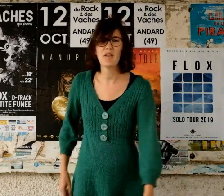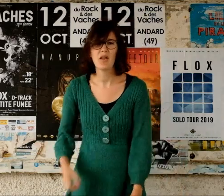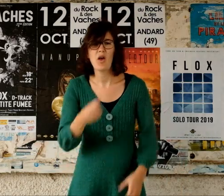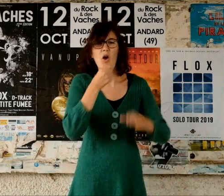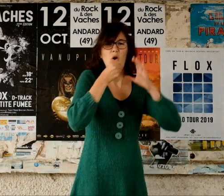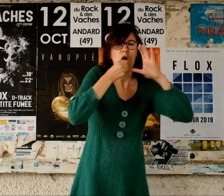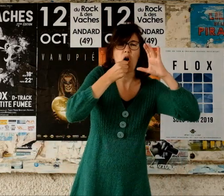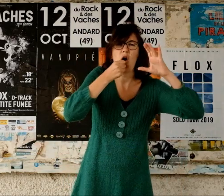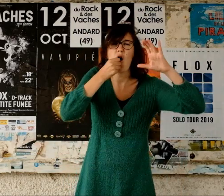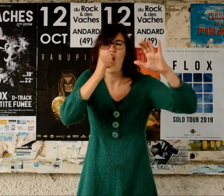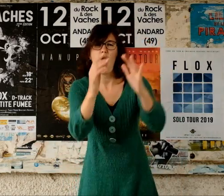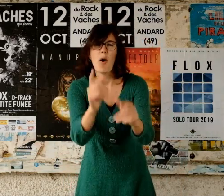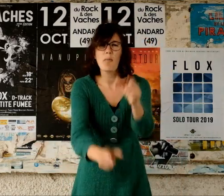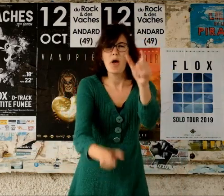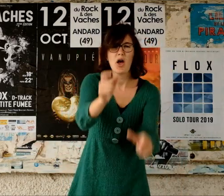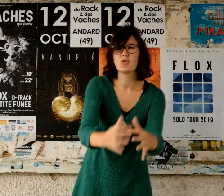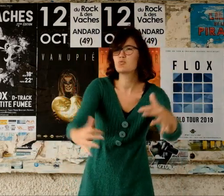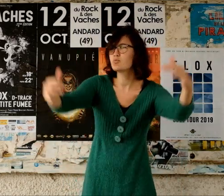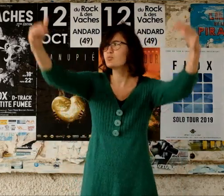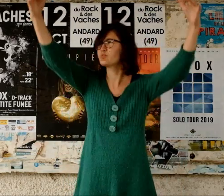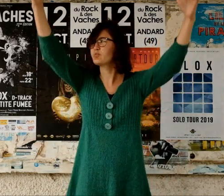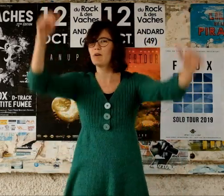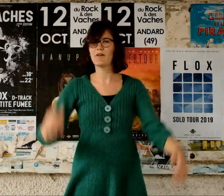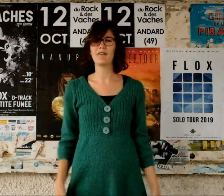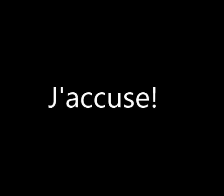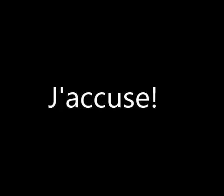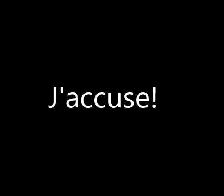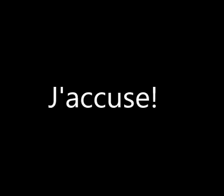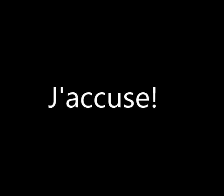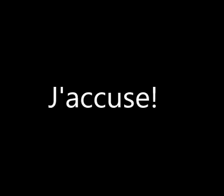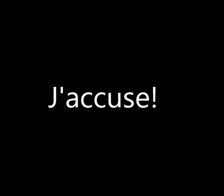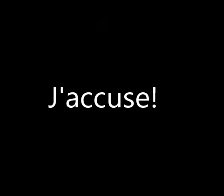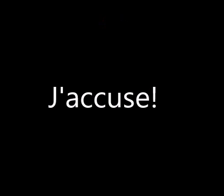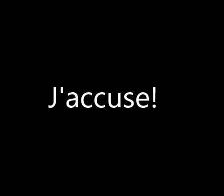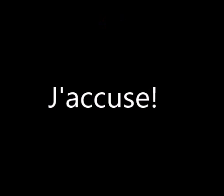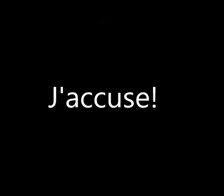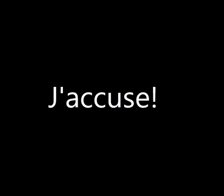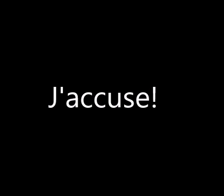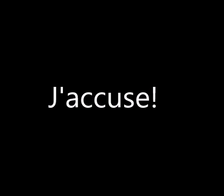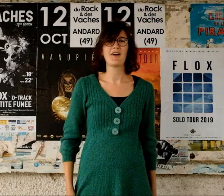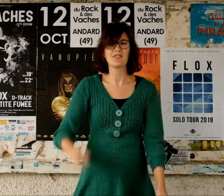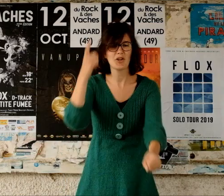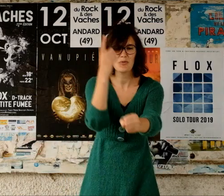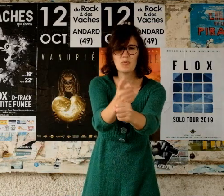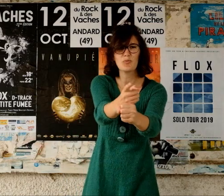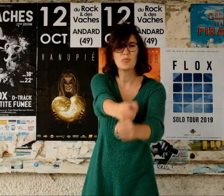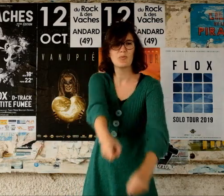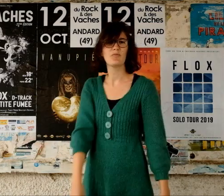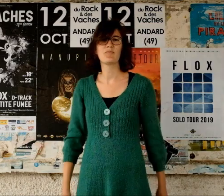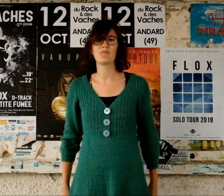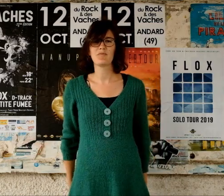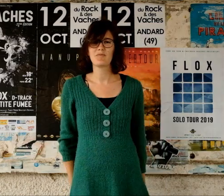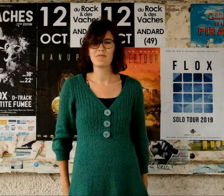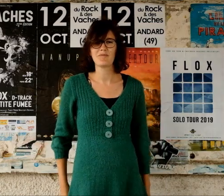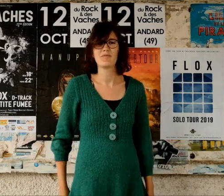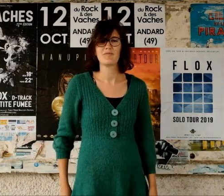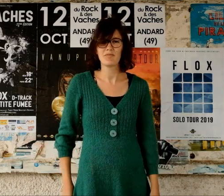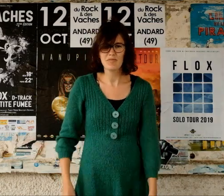Au mégaphone dans l'assemblée J'acquisse J